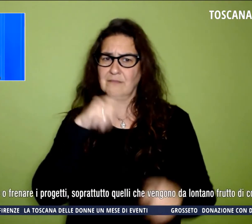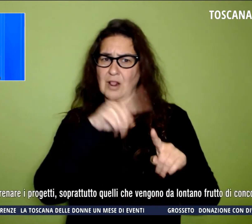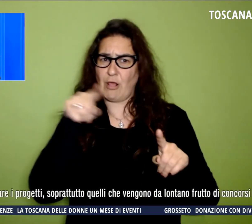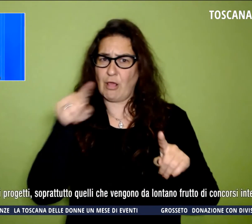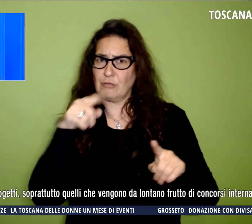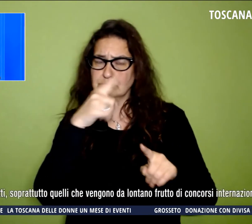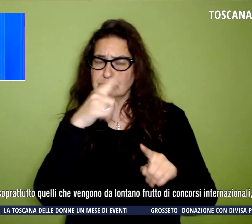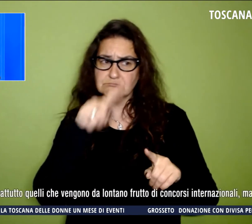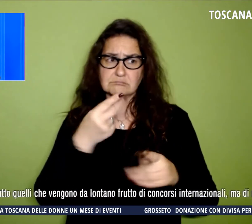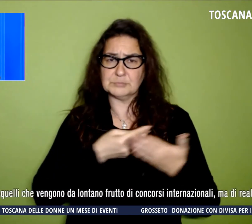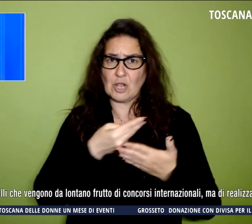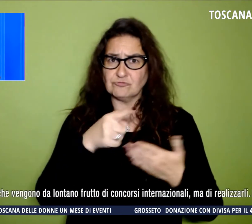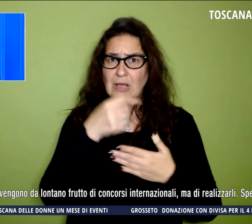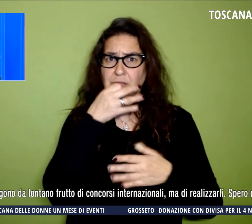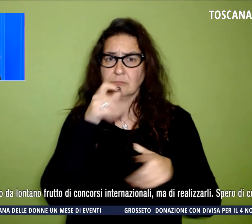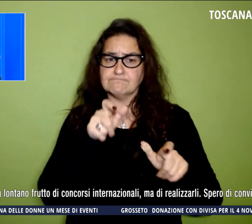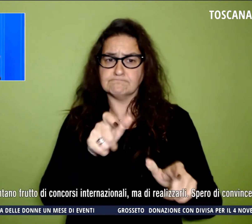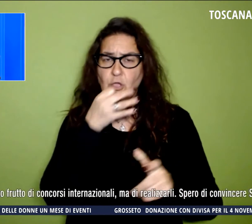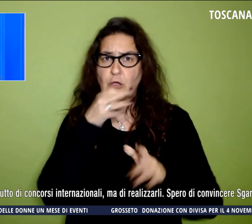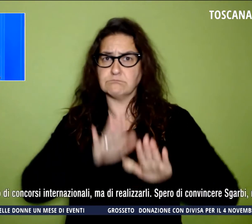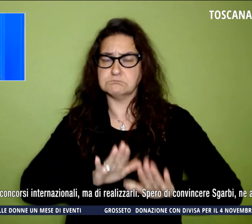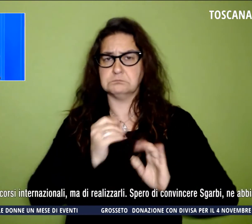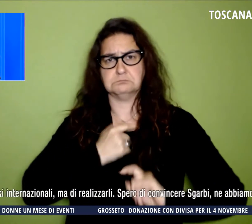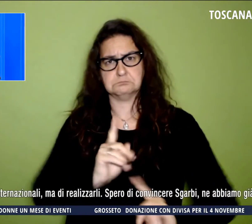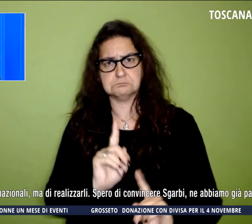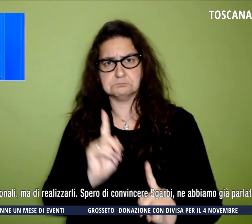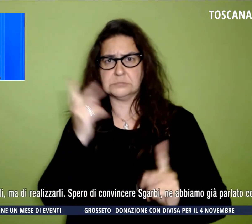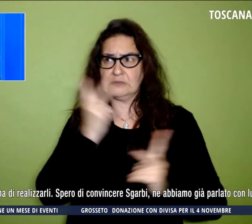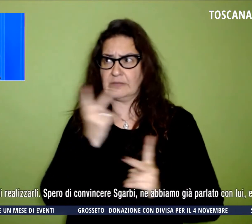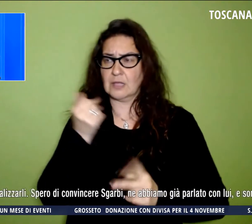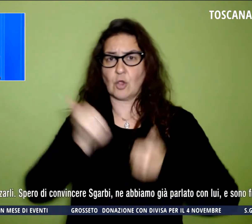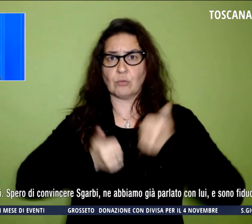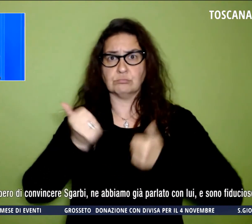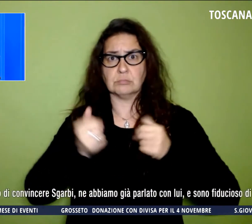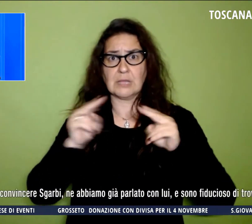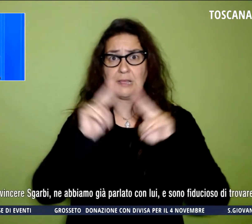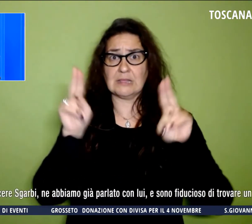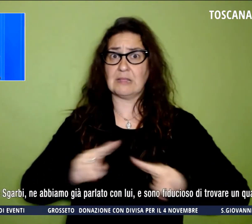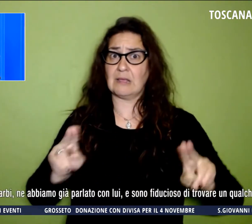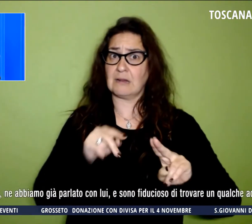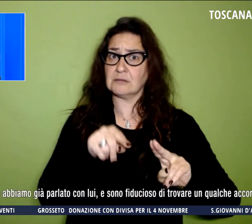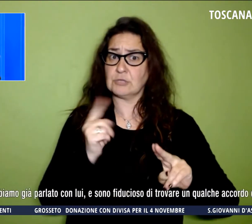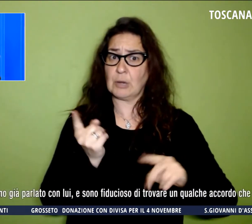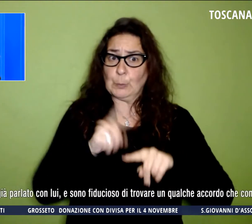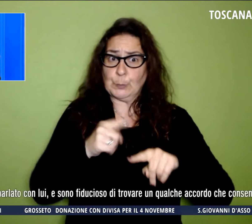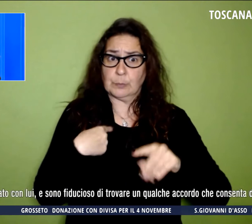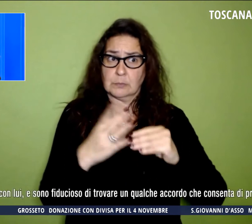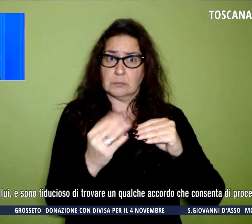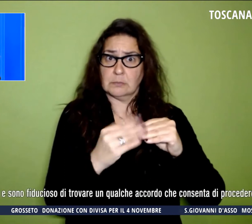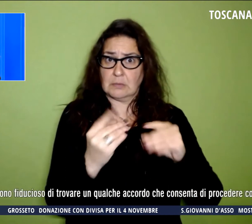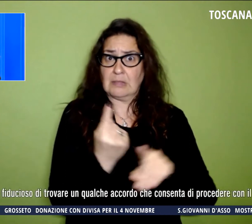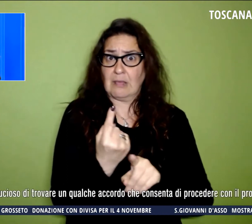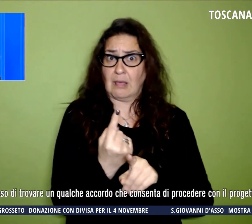da lontano, frutto di concorsi internazionali, ma di realizzarli. Spero di